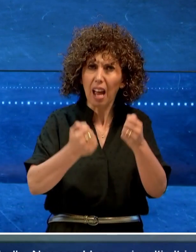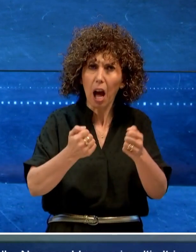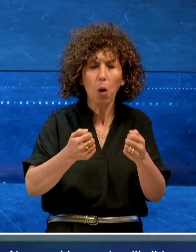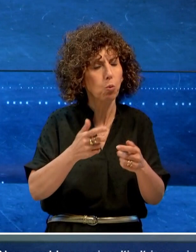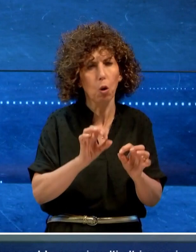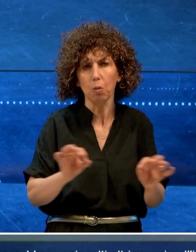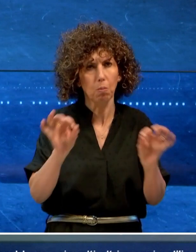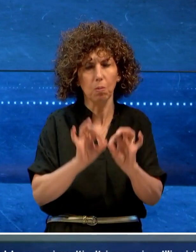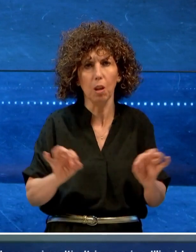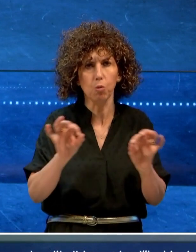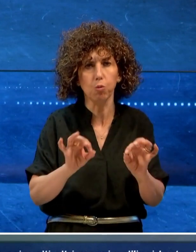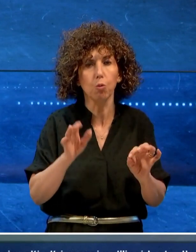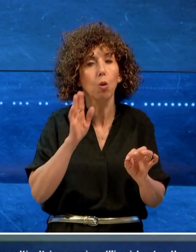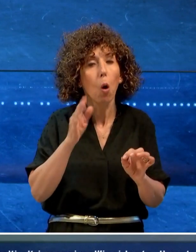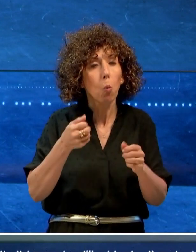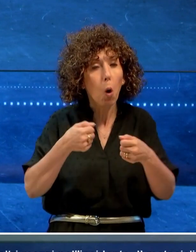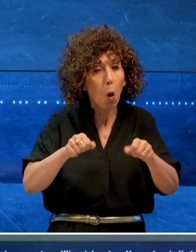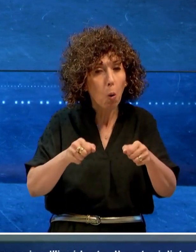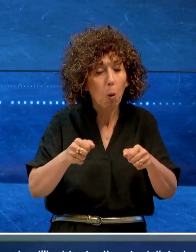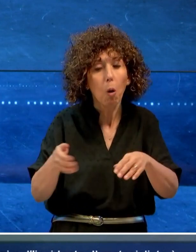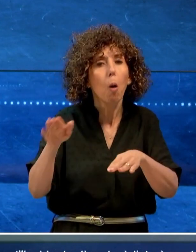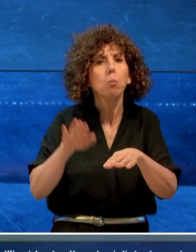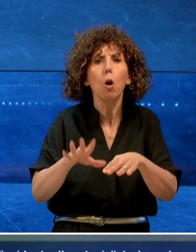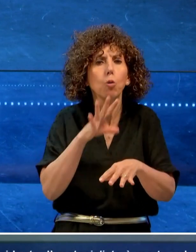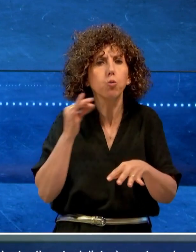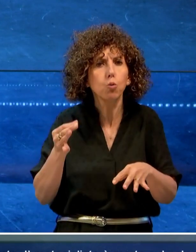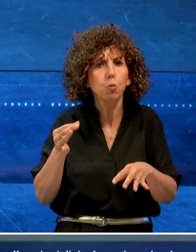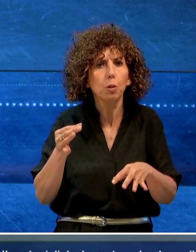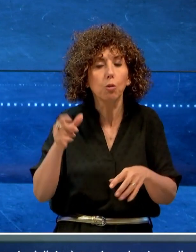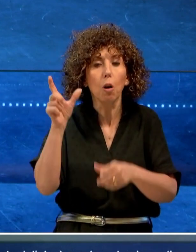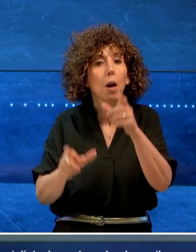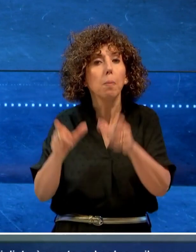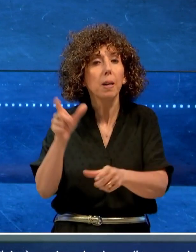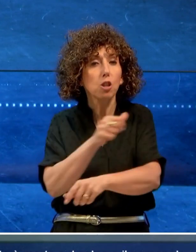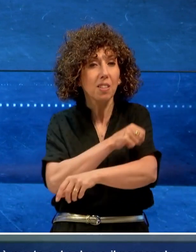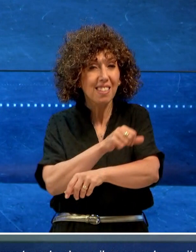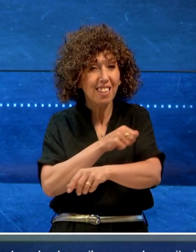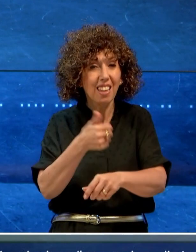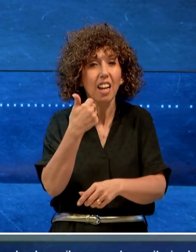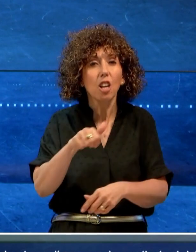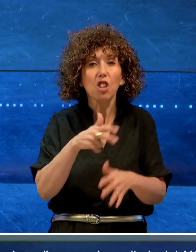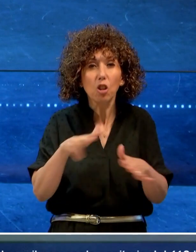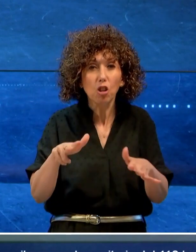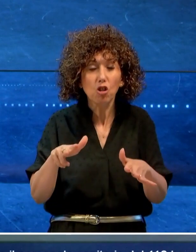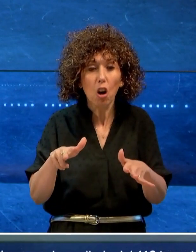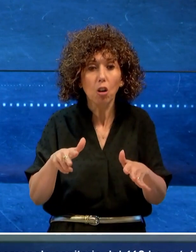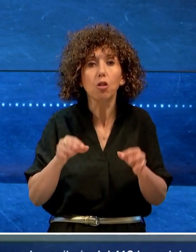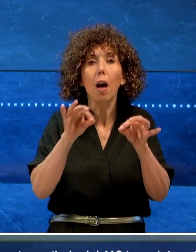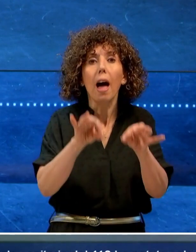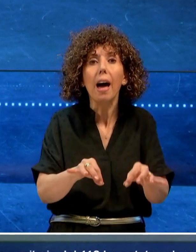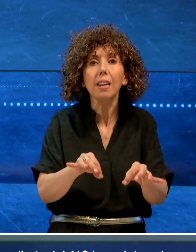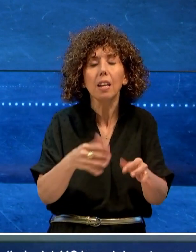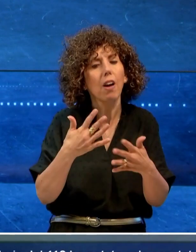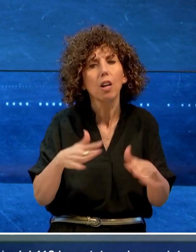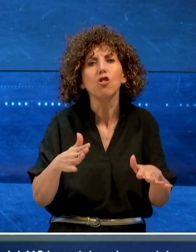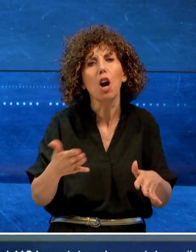'incidente. Il motociclista è morto sul colpo e il personale sanitario del 118 ha potuto solo constatarne